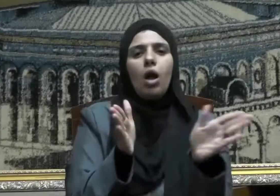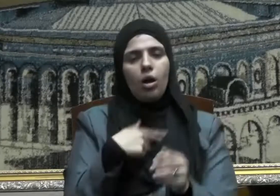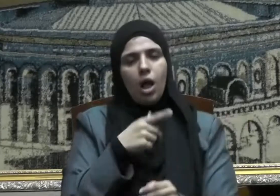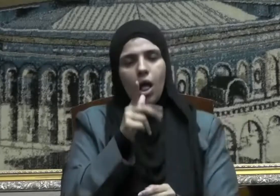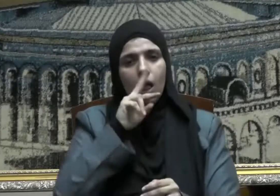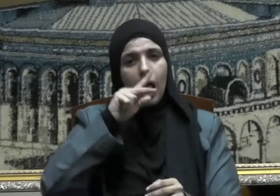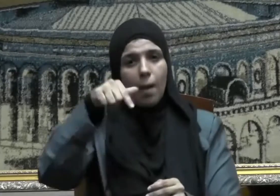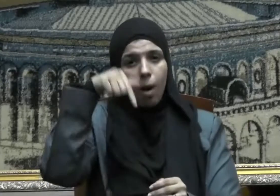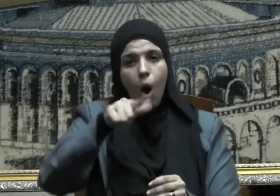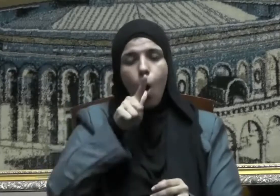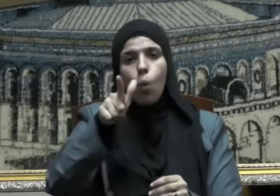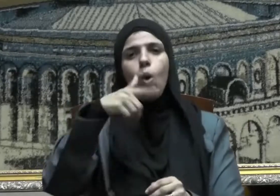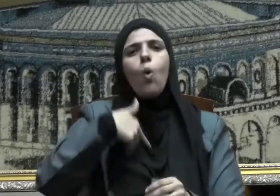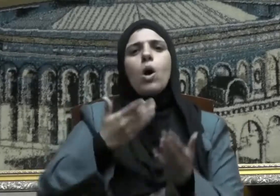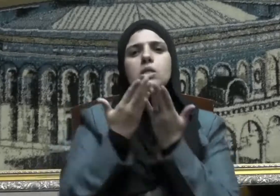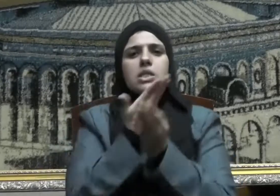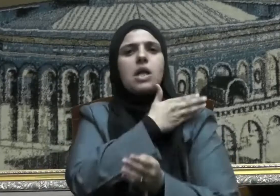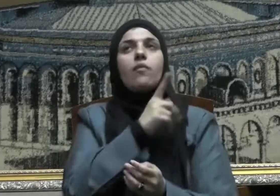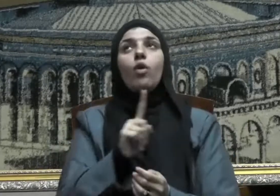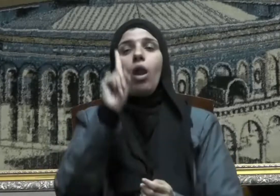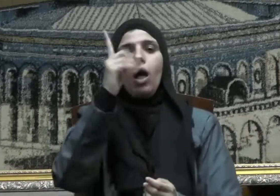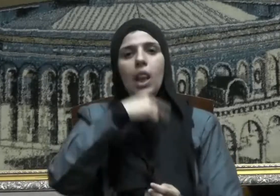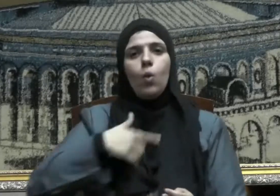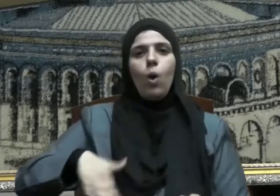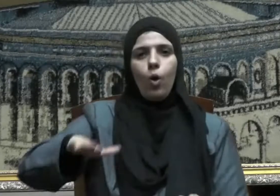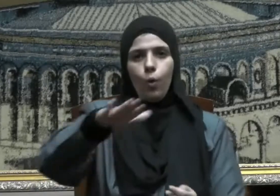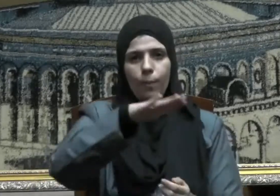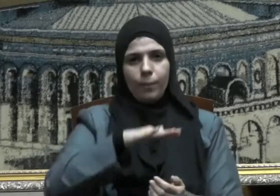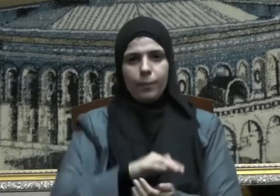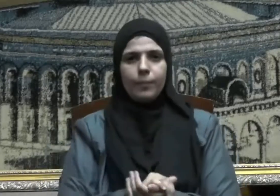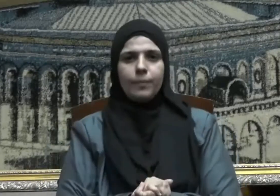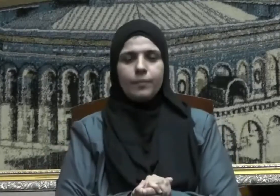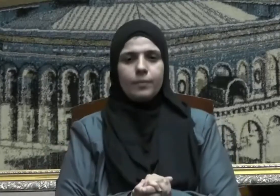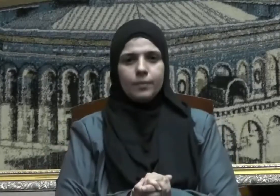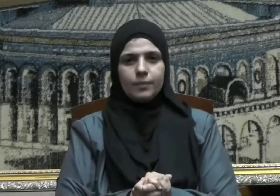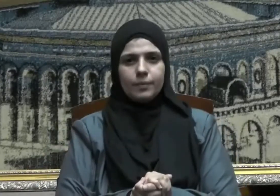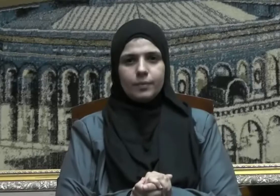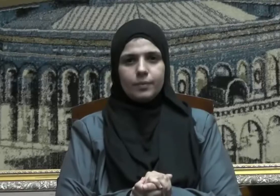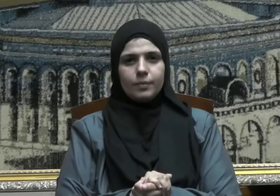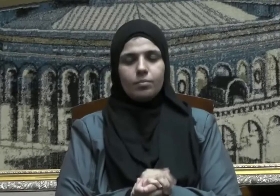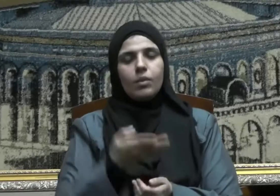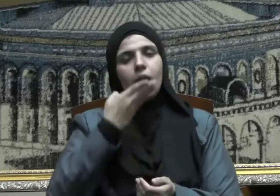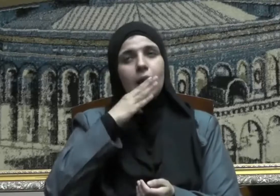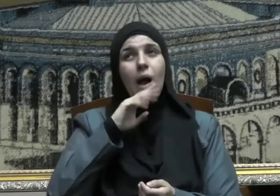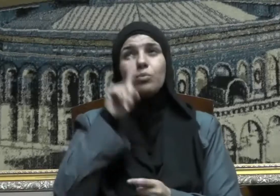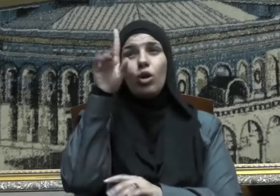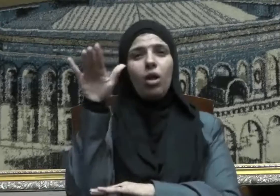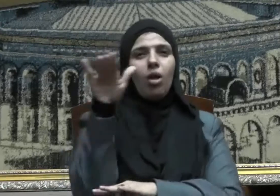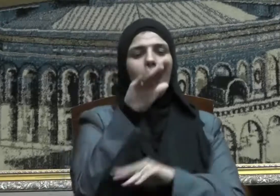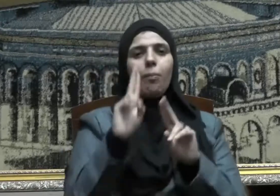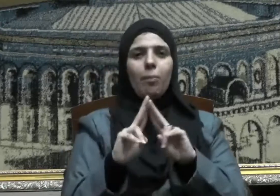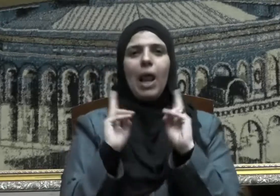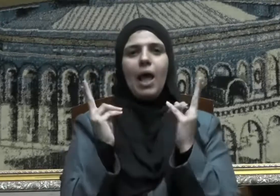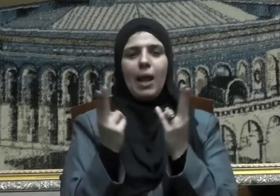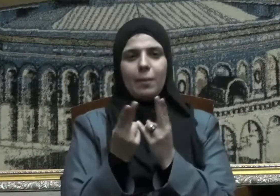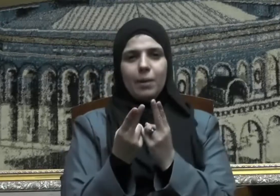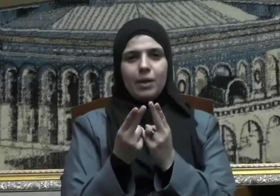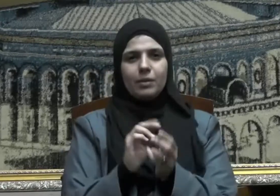أقول قولي هذا وأستغفر الله لي ولكم الحمد لله رب